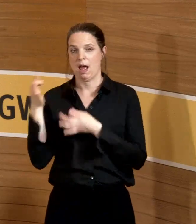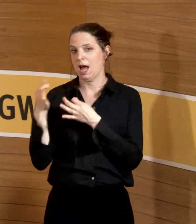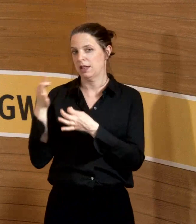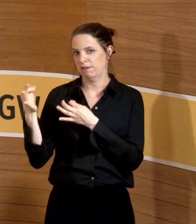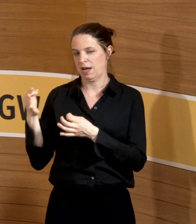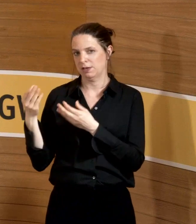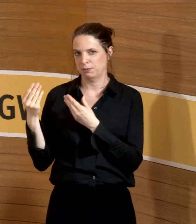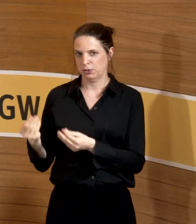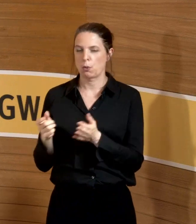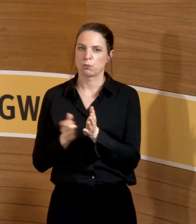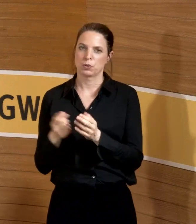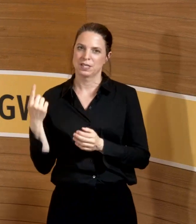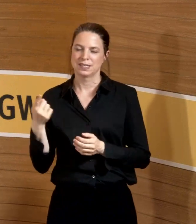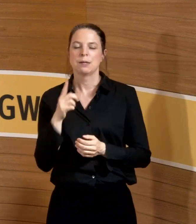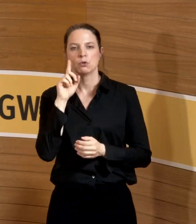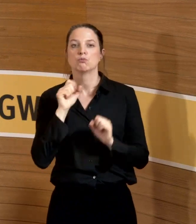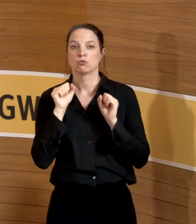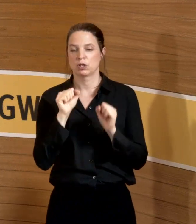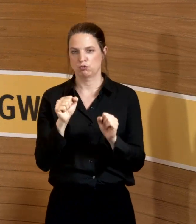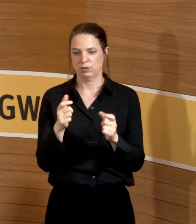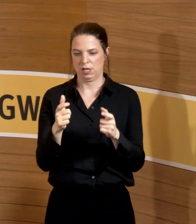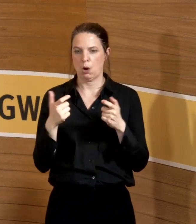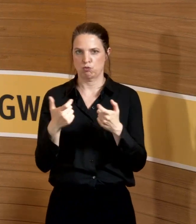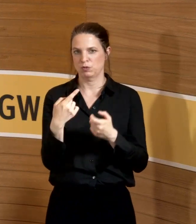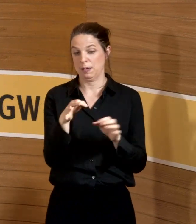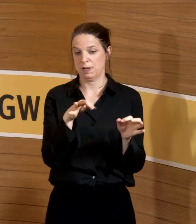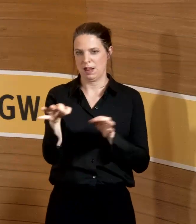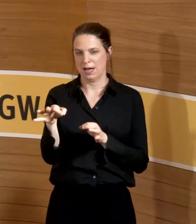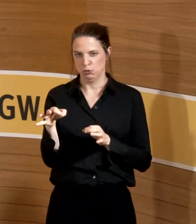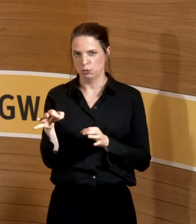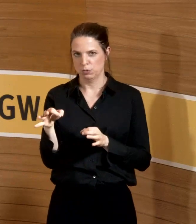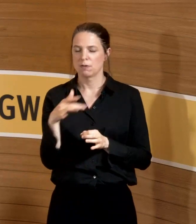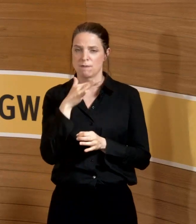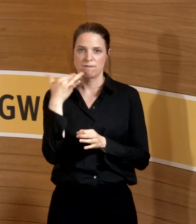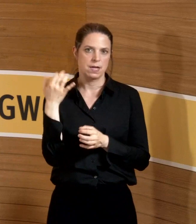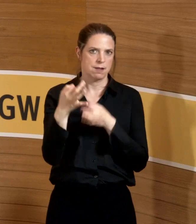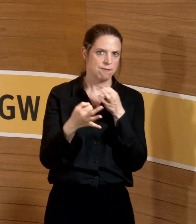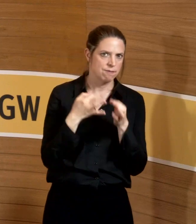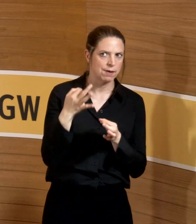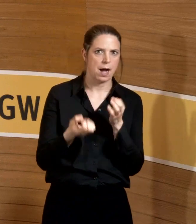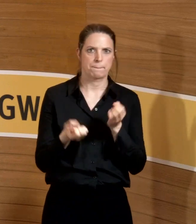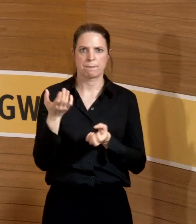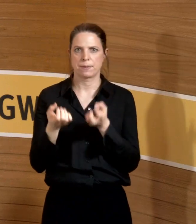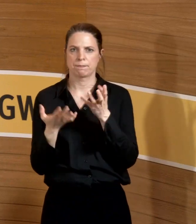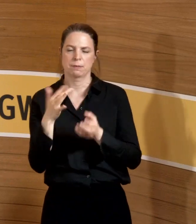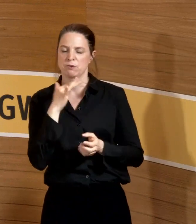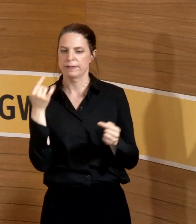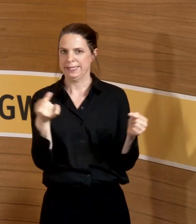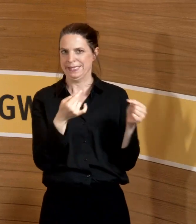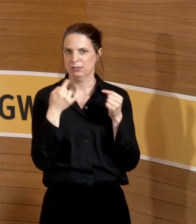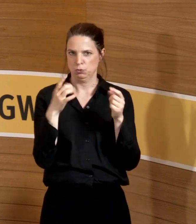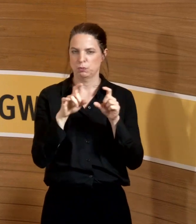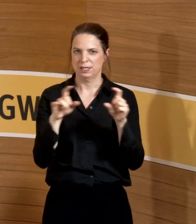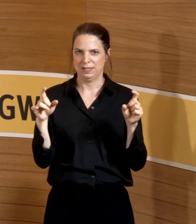Leiterin des Ausschusses für Mutterschutz, weil da gab es einiges zu klären, zu diskutieren. Aber ich weiß auch schon von Frau Ochmann,